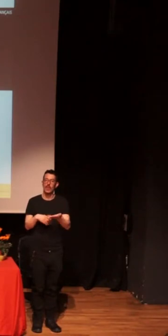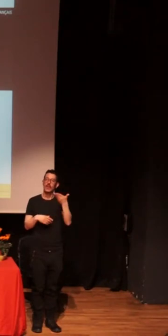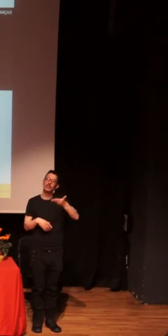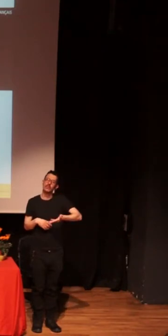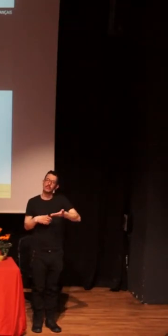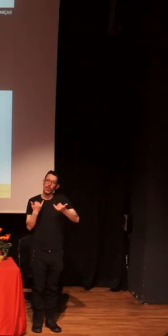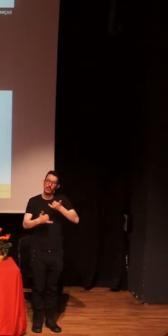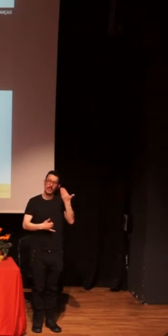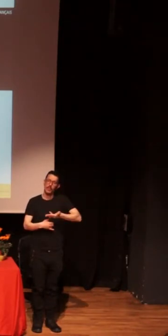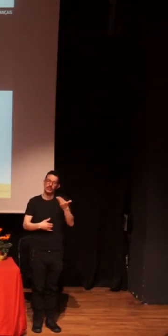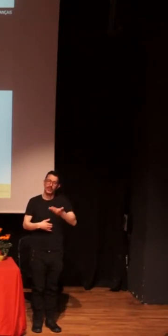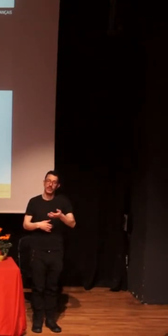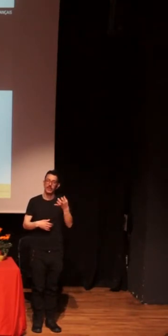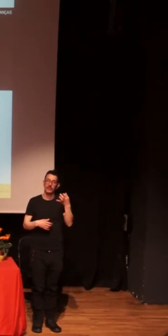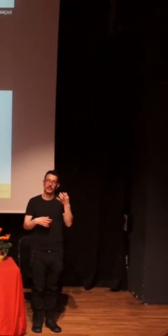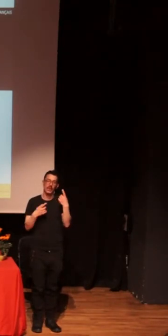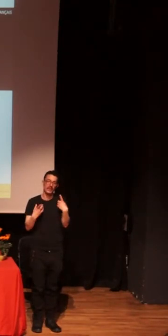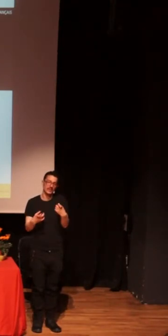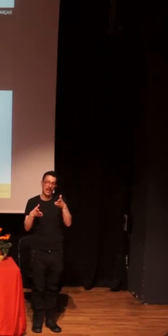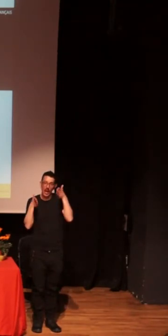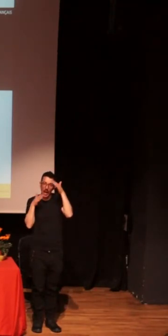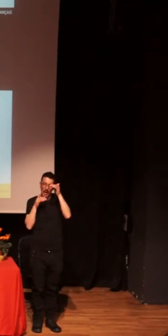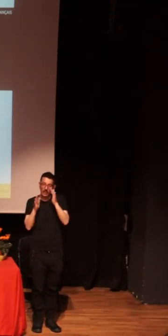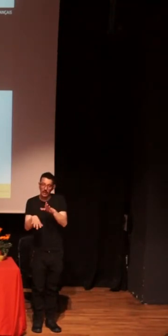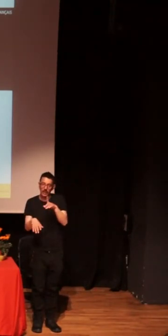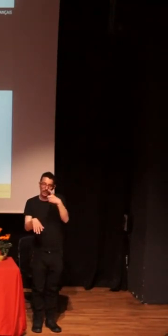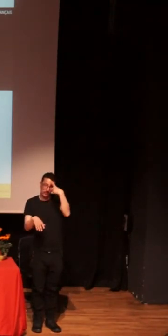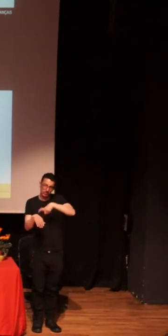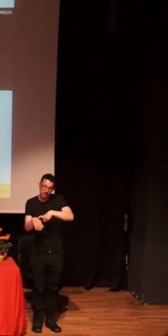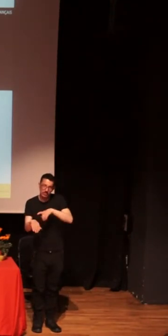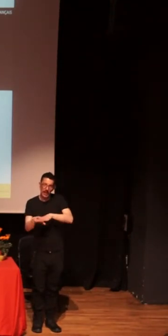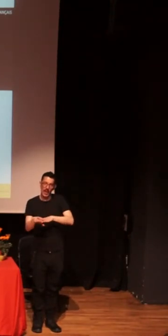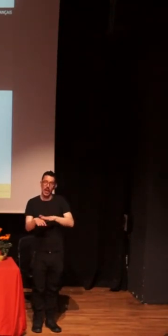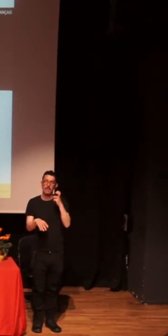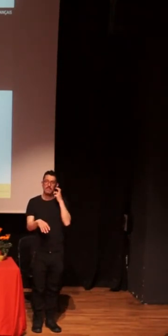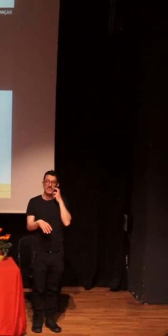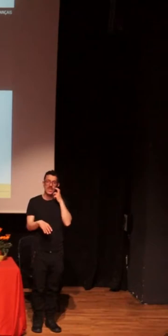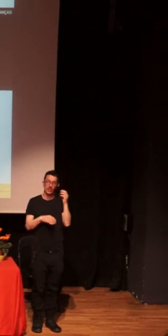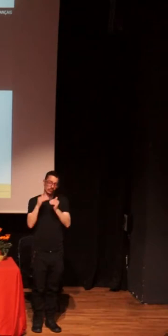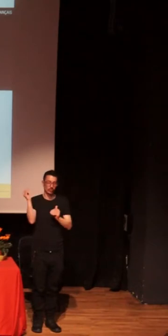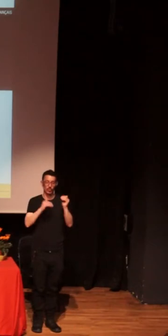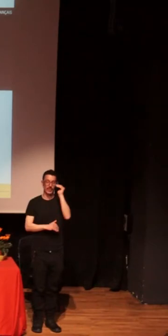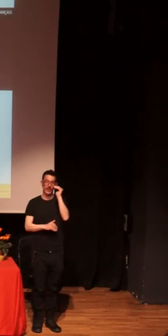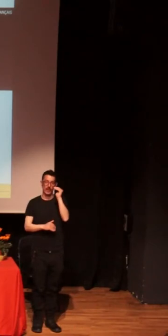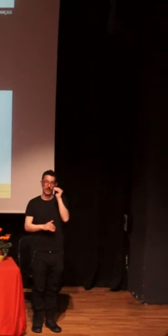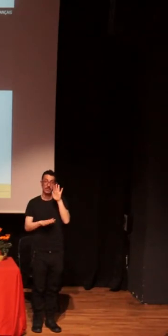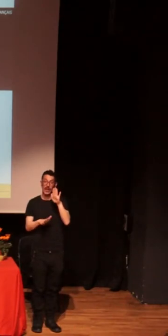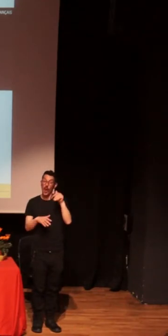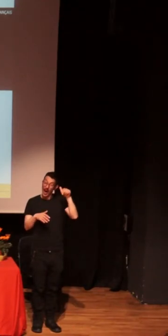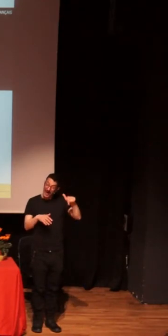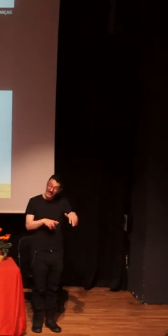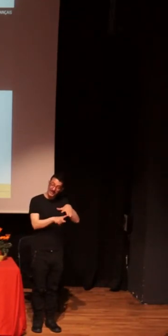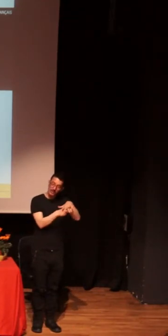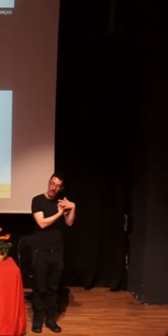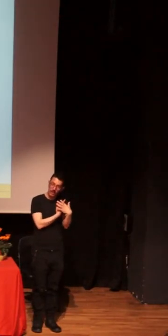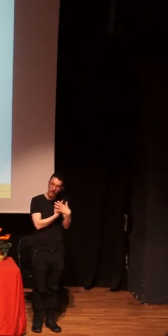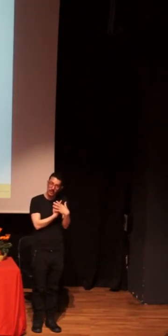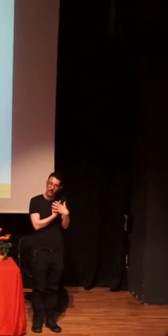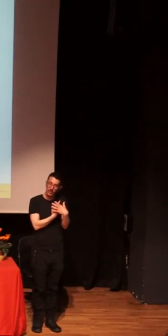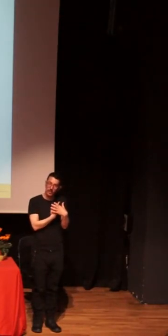atención para superar un miedo incontrolable, yo creo que el énfasis que tenemos que poner es en que es algo socialmente